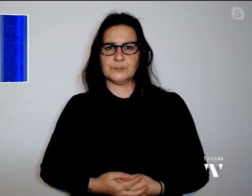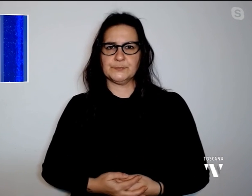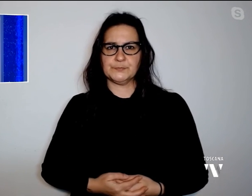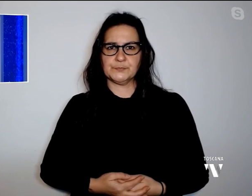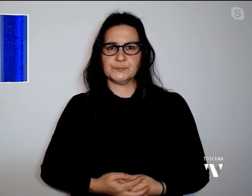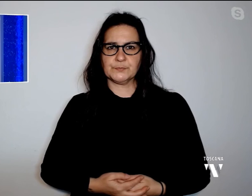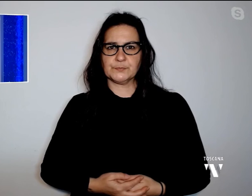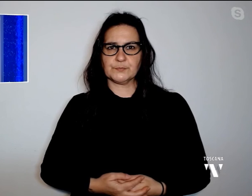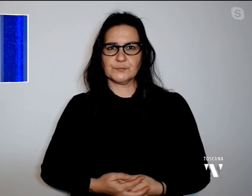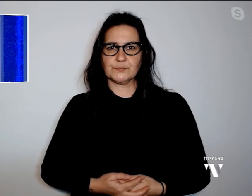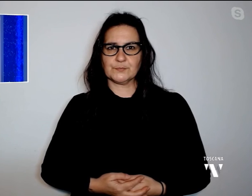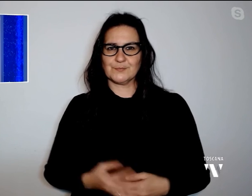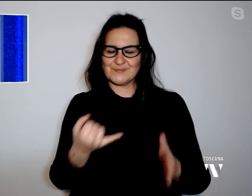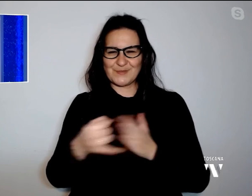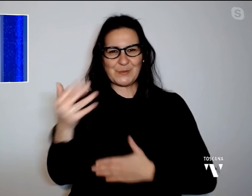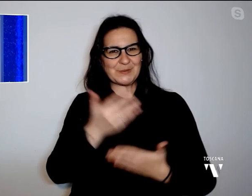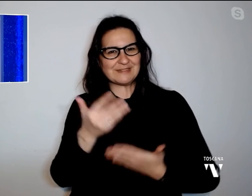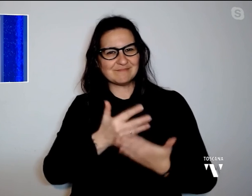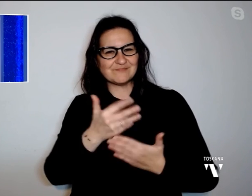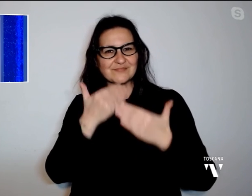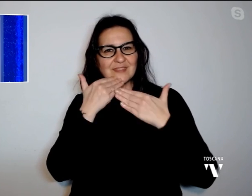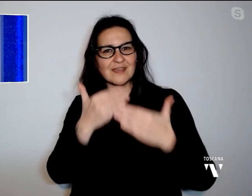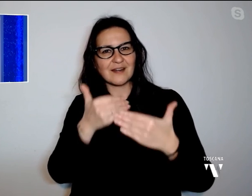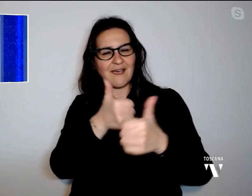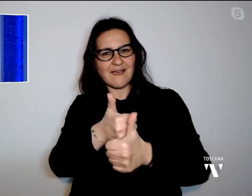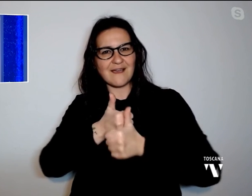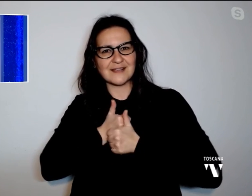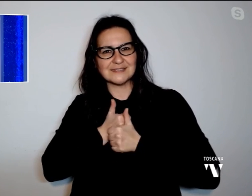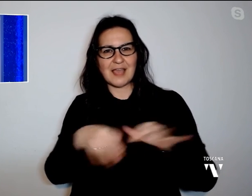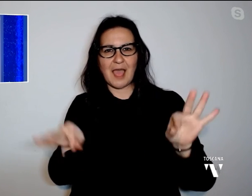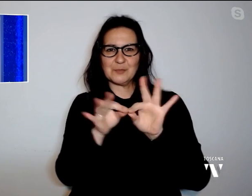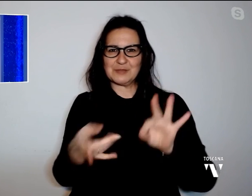È tutto, grazie per averci seguito. Arrivederci a domani.